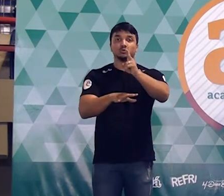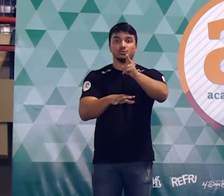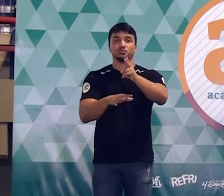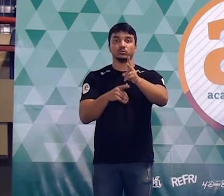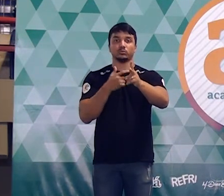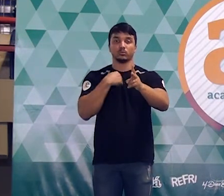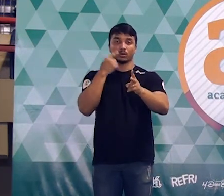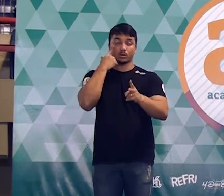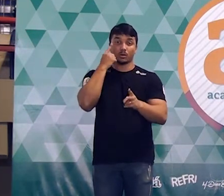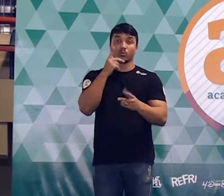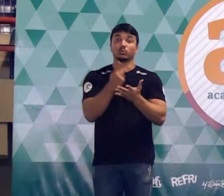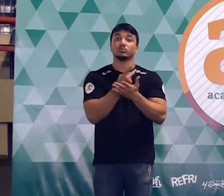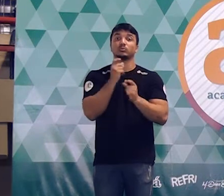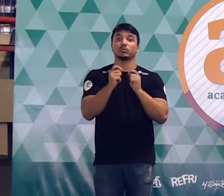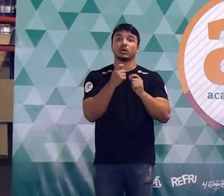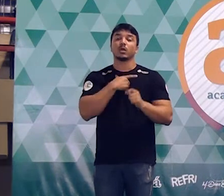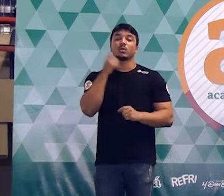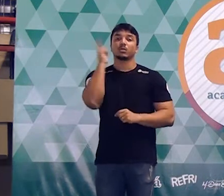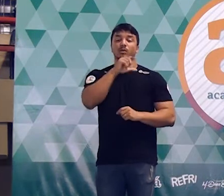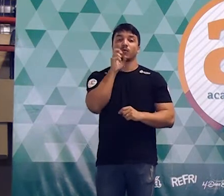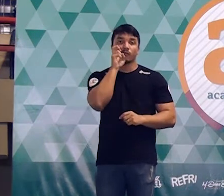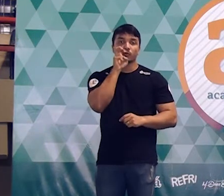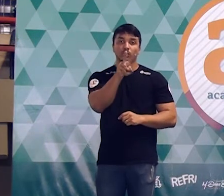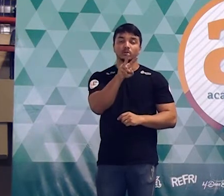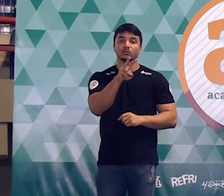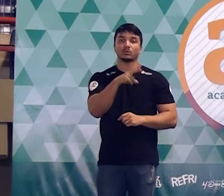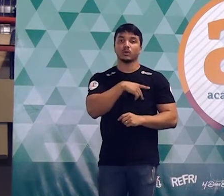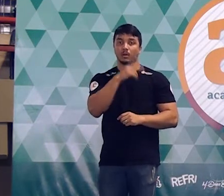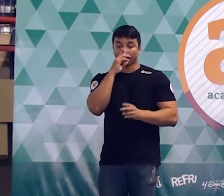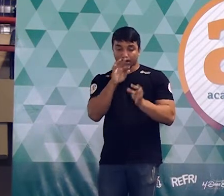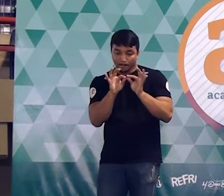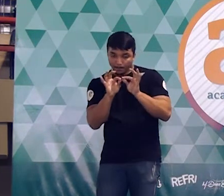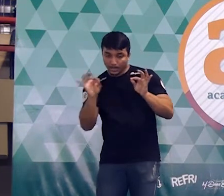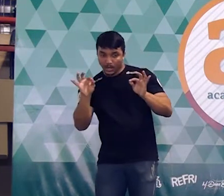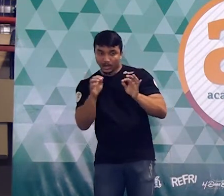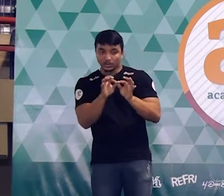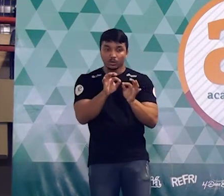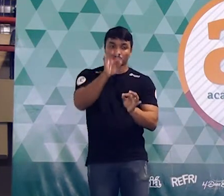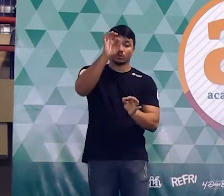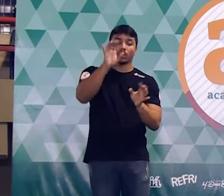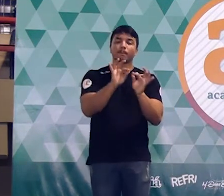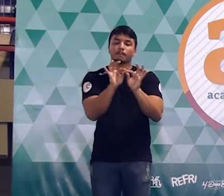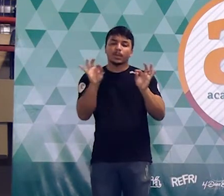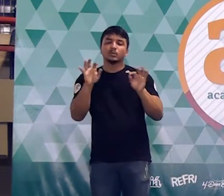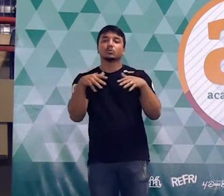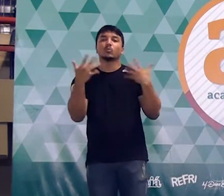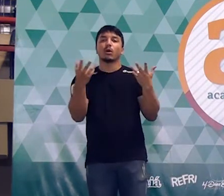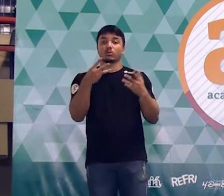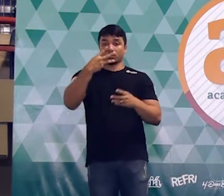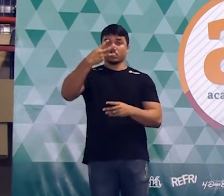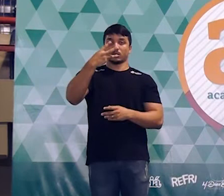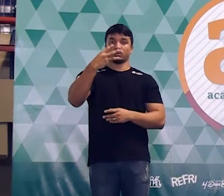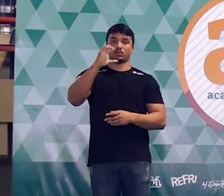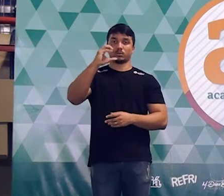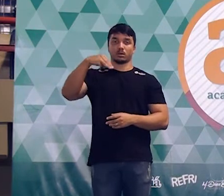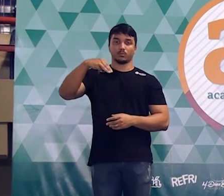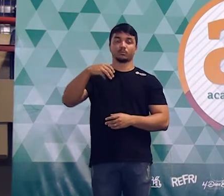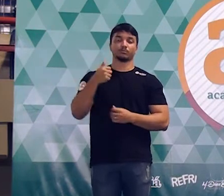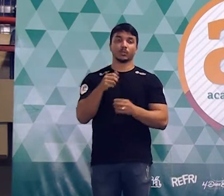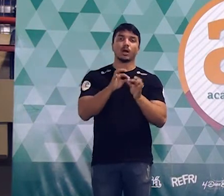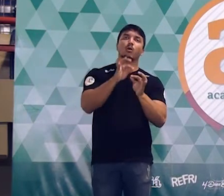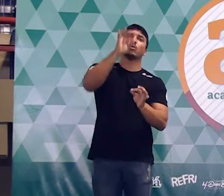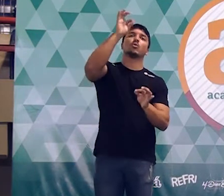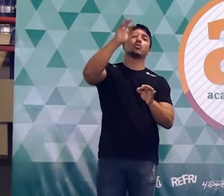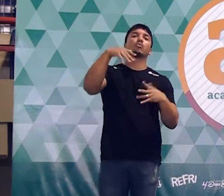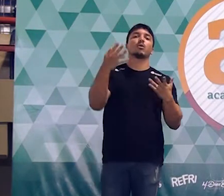coloca em pé o triângulo eu consigo visualizar a base e consigo visualizar a altura. Qual vai ser a base dele? 3 centímetros. Qual vai ser a